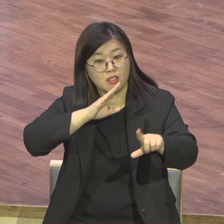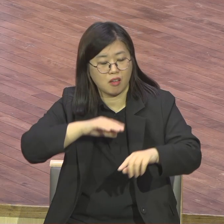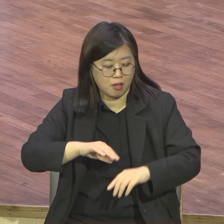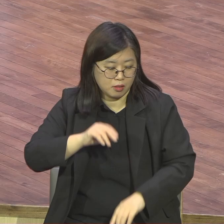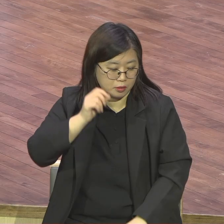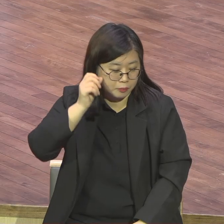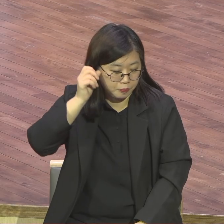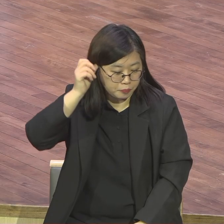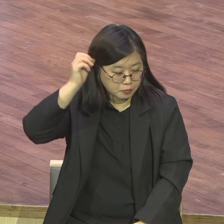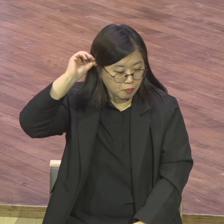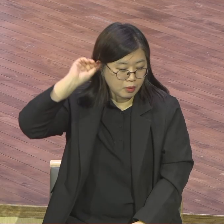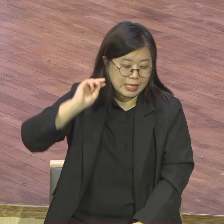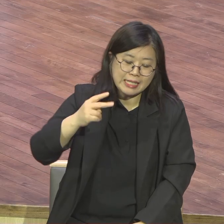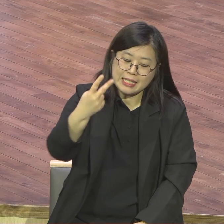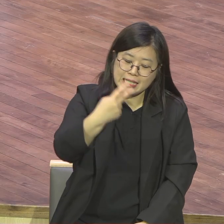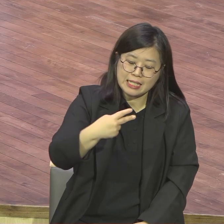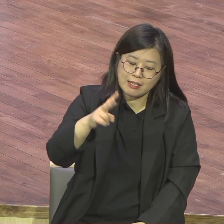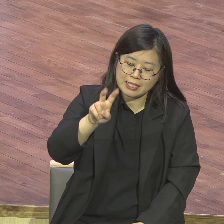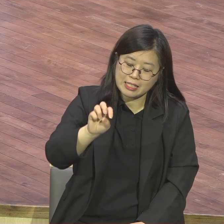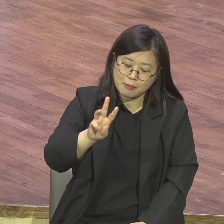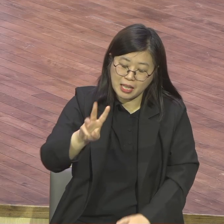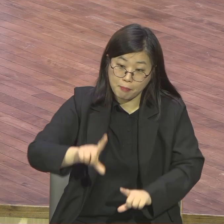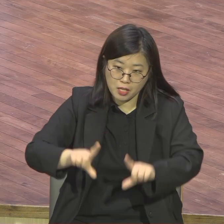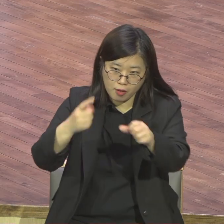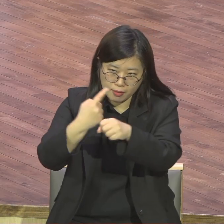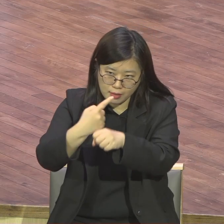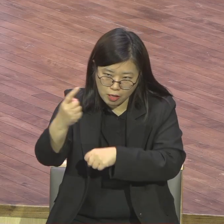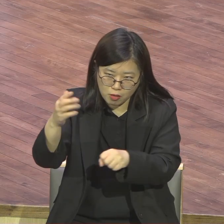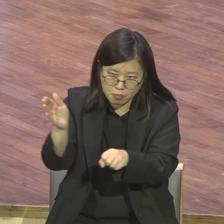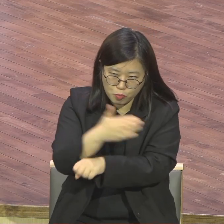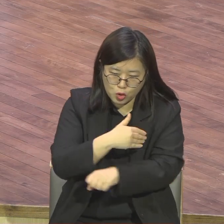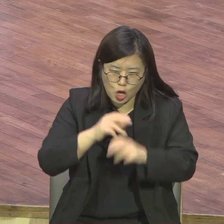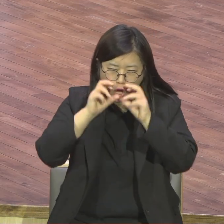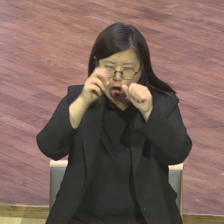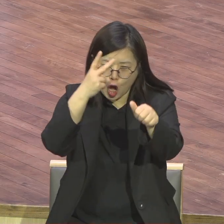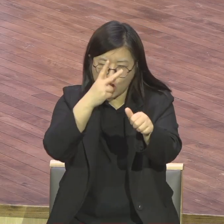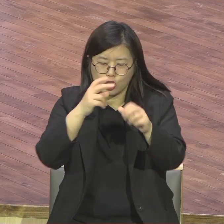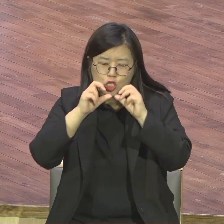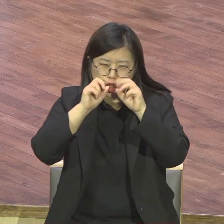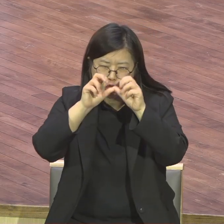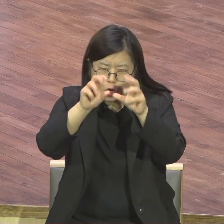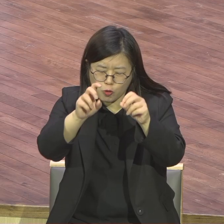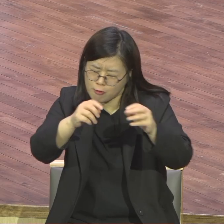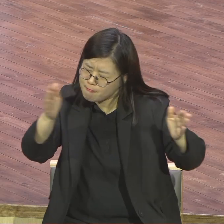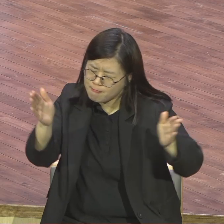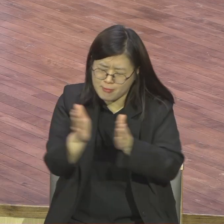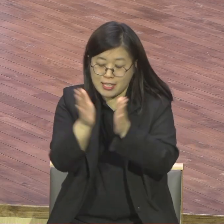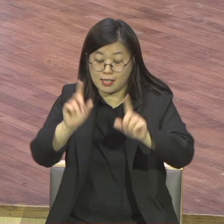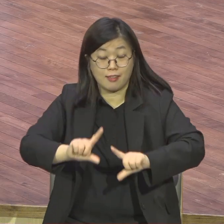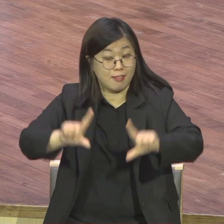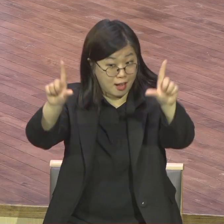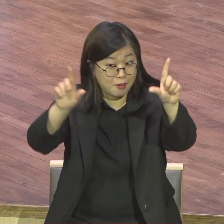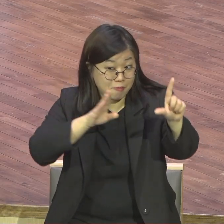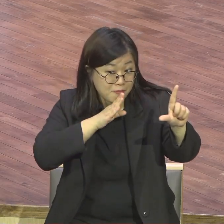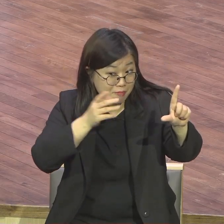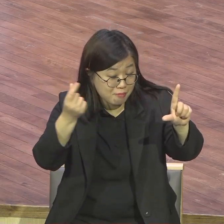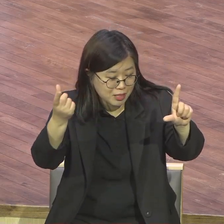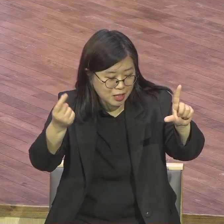미리 다 준비를 하고 있습니다 우리가 막연하게 하는 게 아니에요 이 LTS 미리 그 지역에 있는